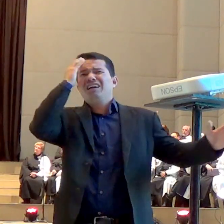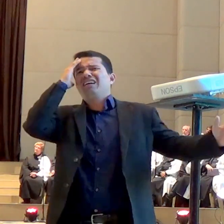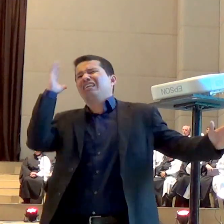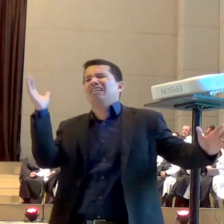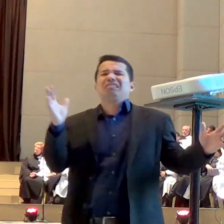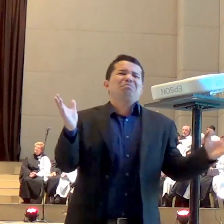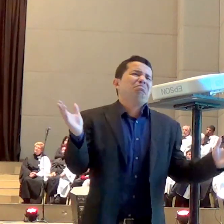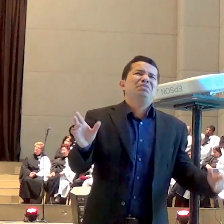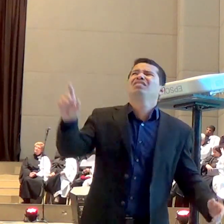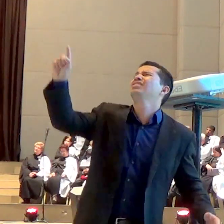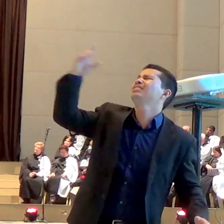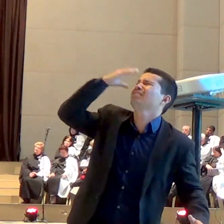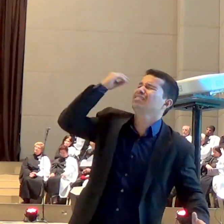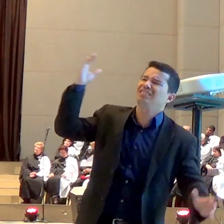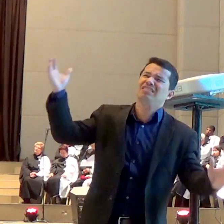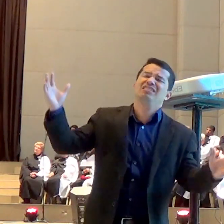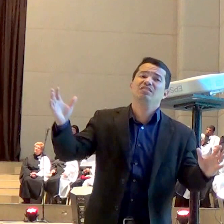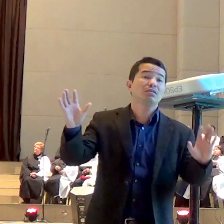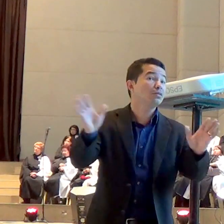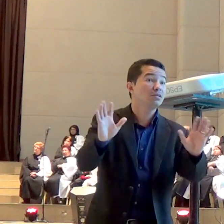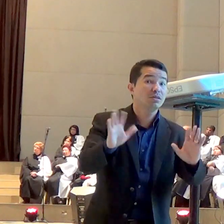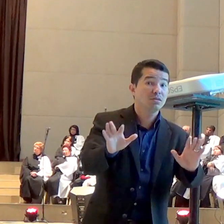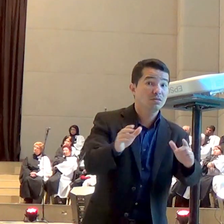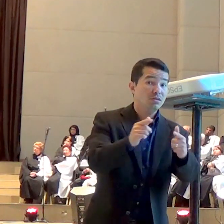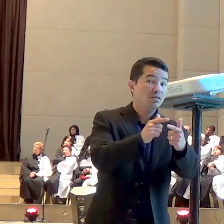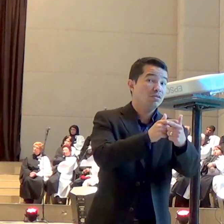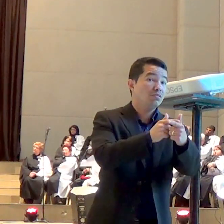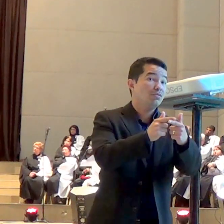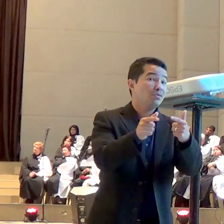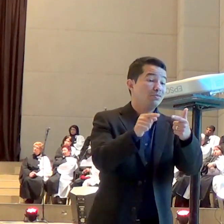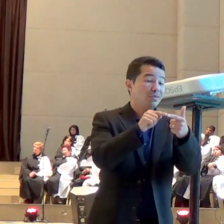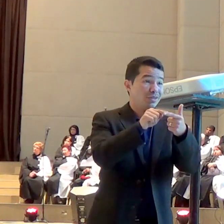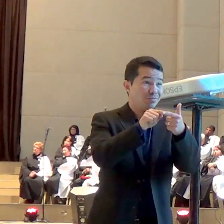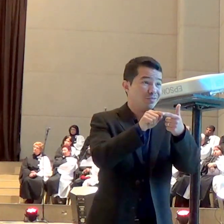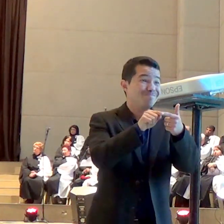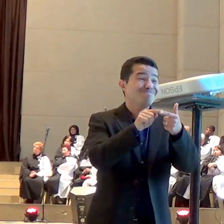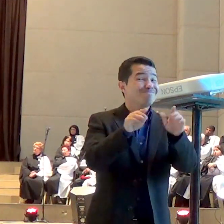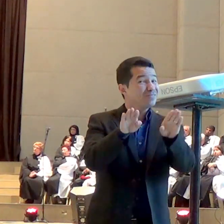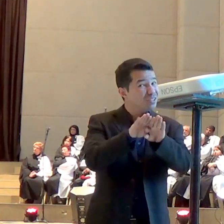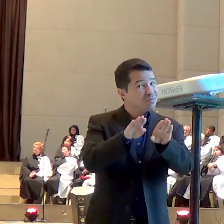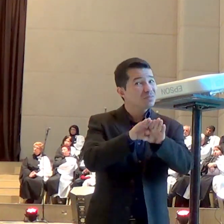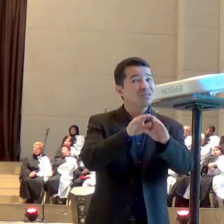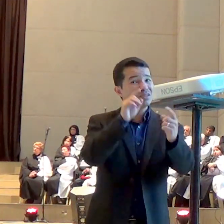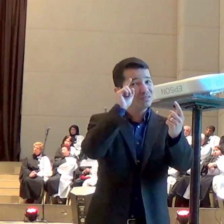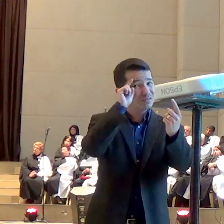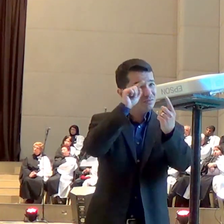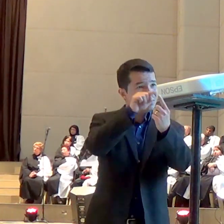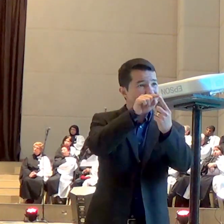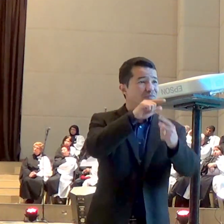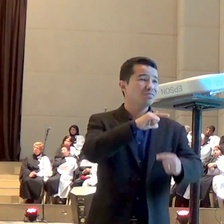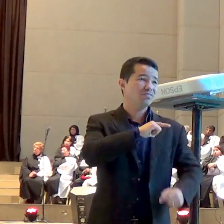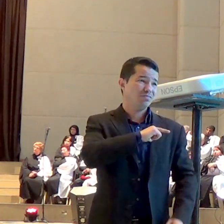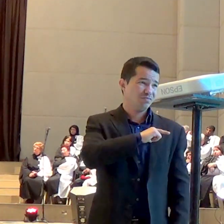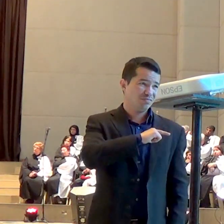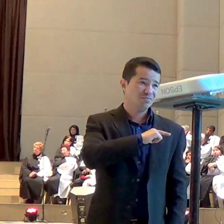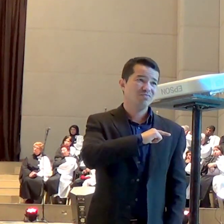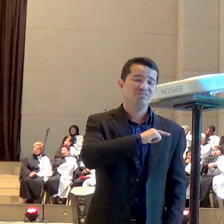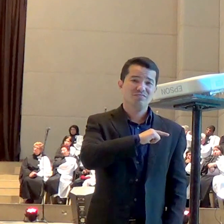propósitos para todas as coisas alguns eu consigo entender outros eu não consigo entender eu não sei